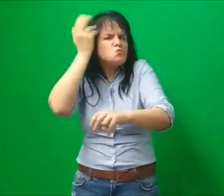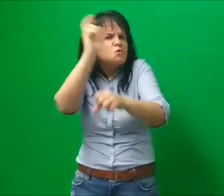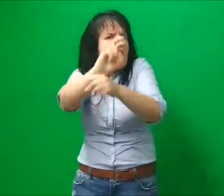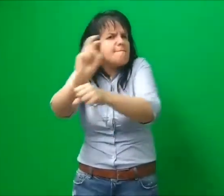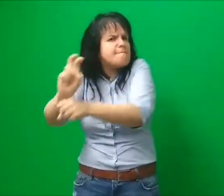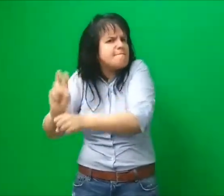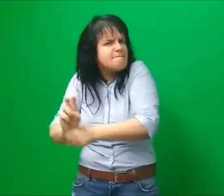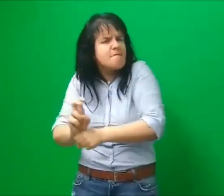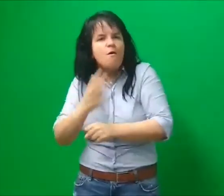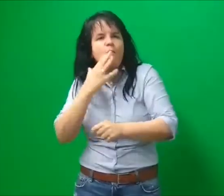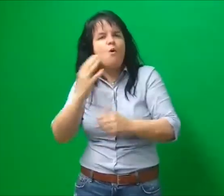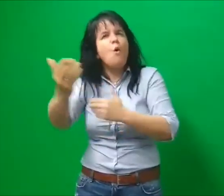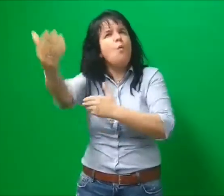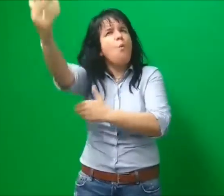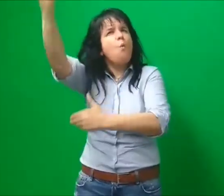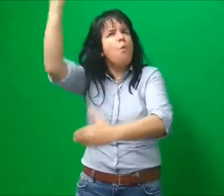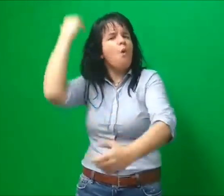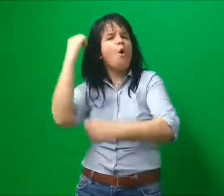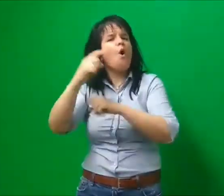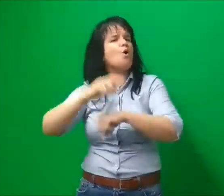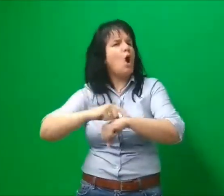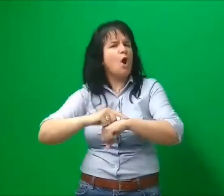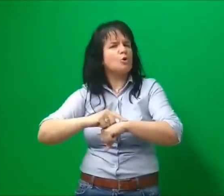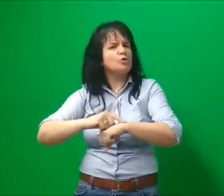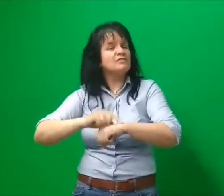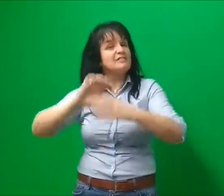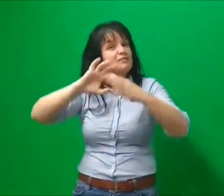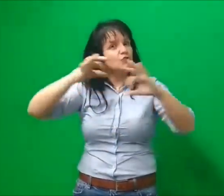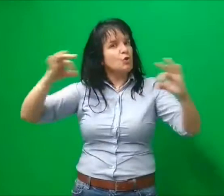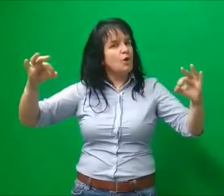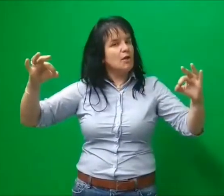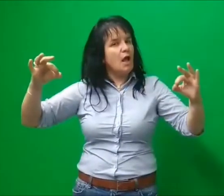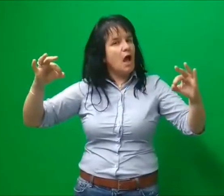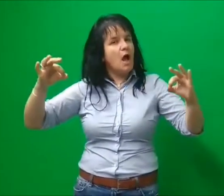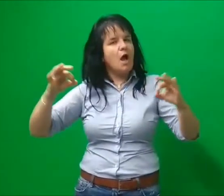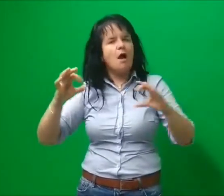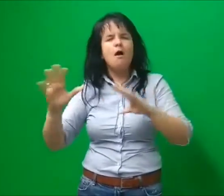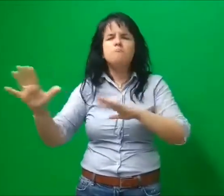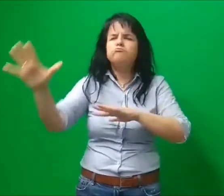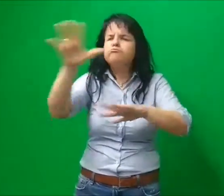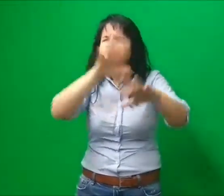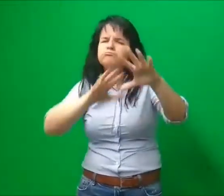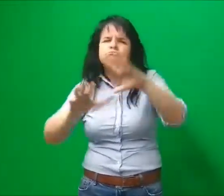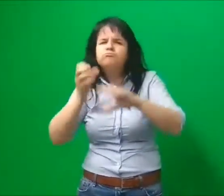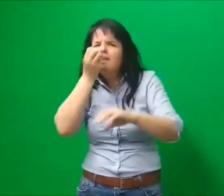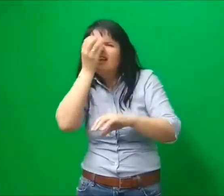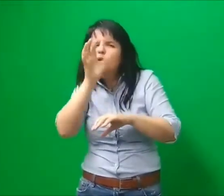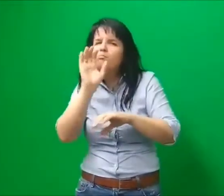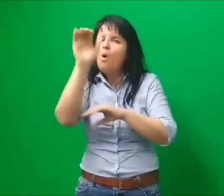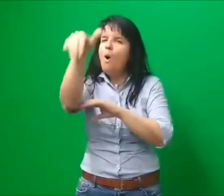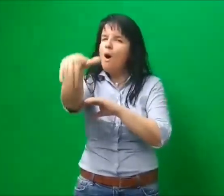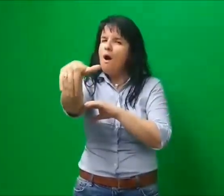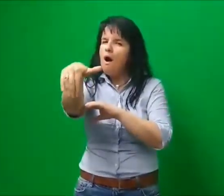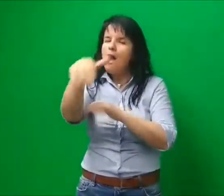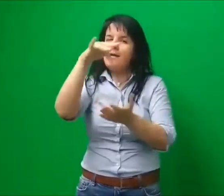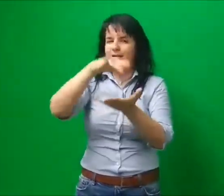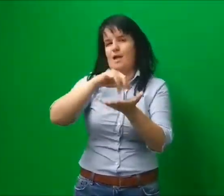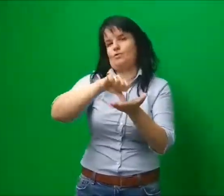Στην ιστολία, στο πιο μαγευτικό κήπο, στην καρδιά της Ελίμας, το Νομισματικό Μουσείο έχει δύο